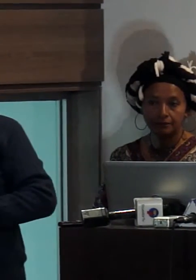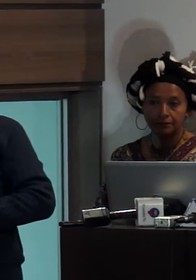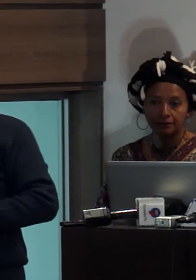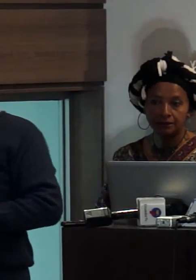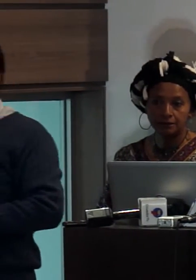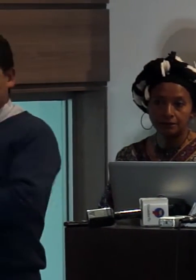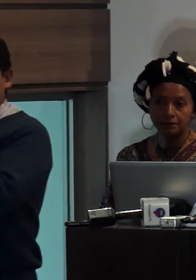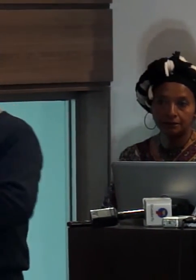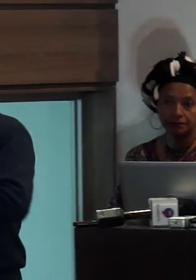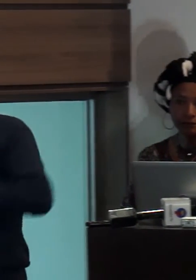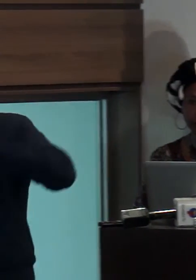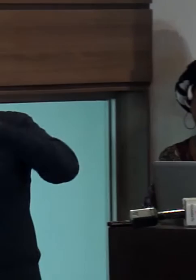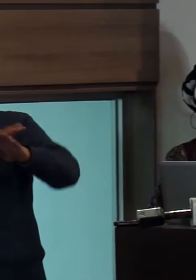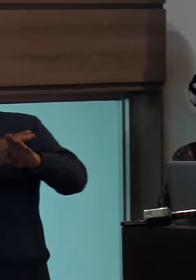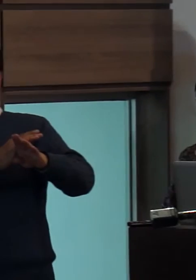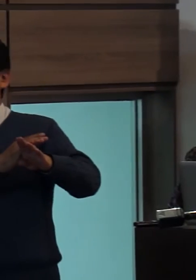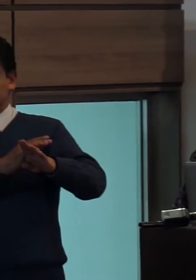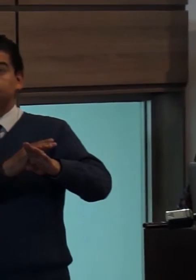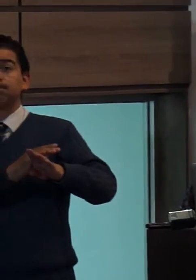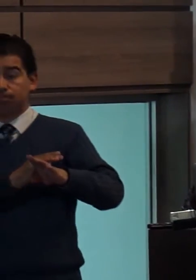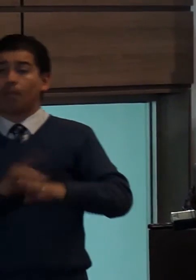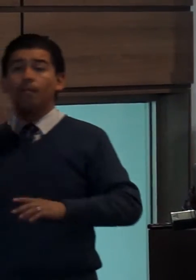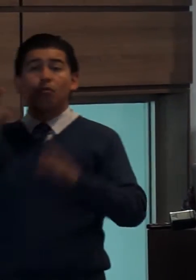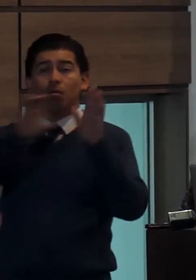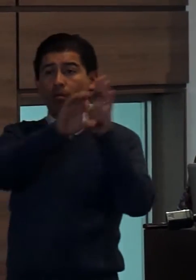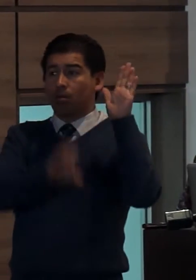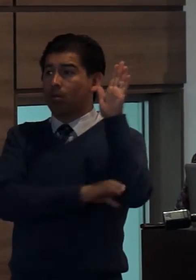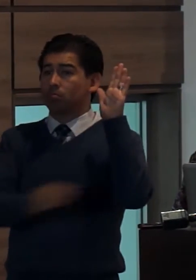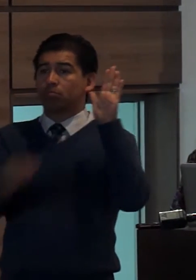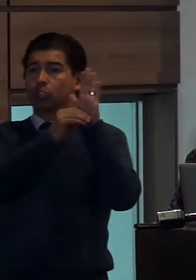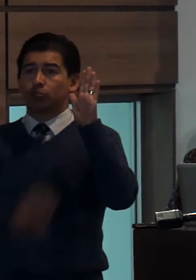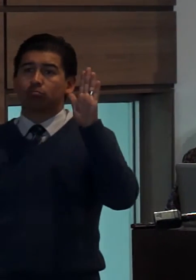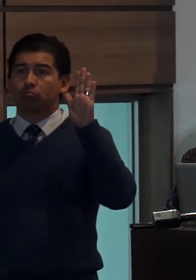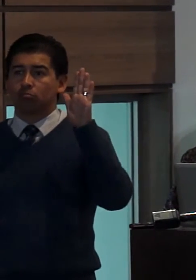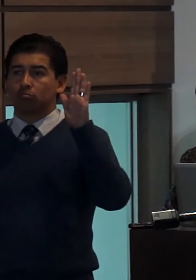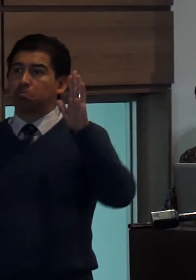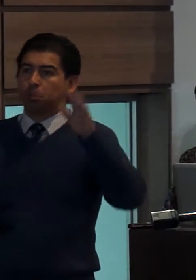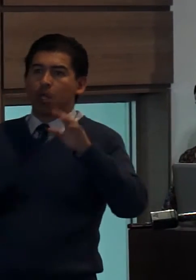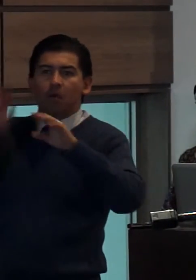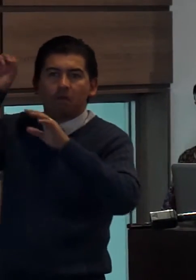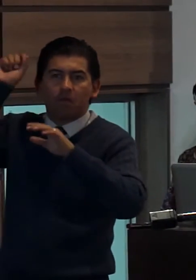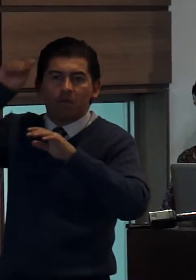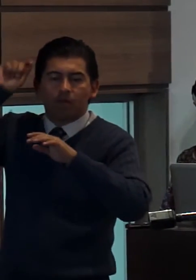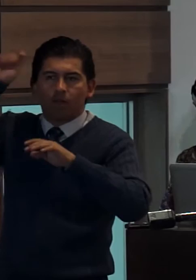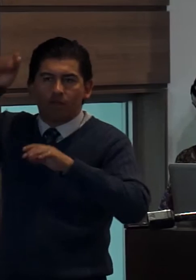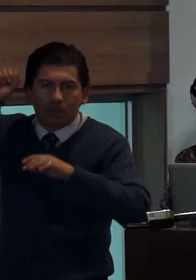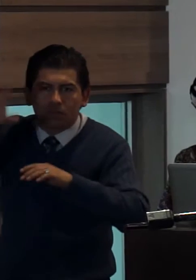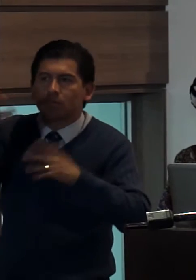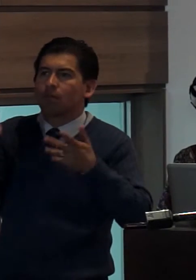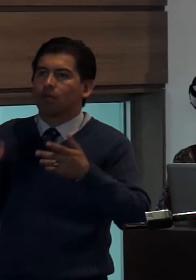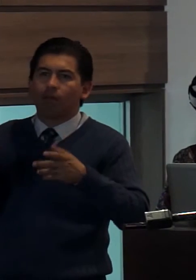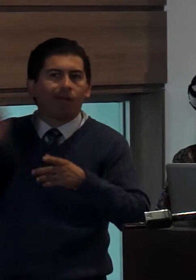y el respeto a sus derechos de imagen e integridad y las demás específicos de su edad no estamos haciendo